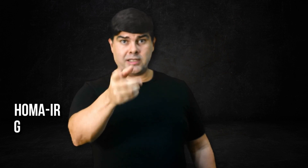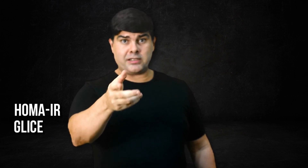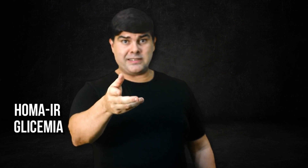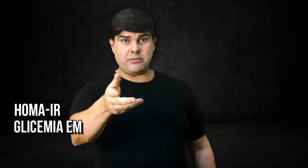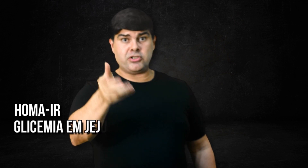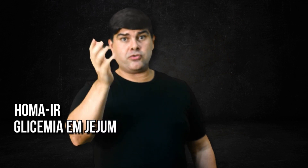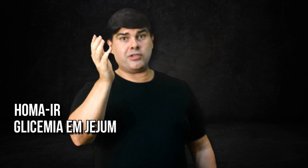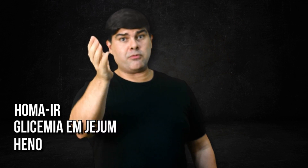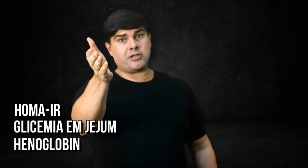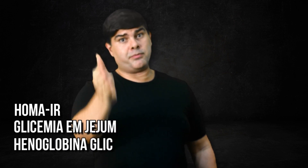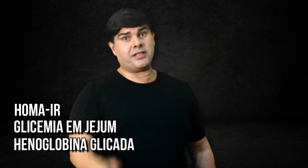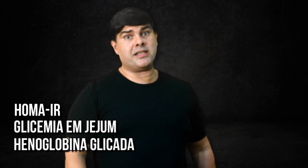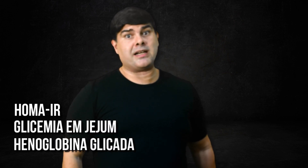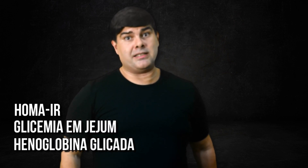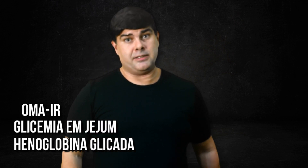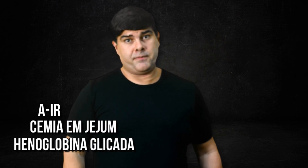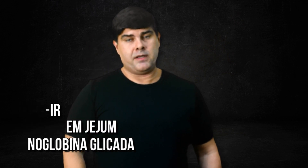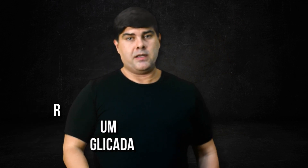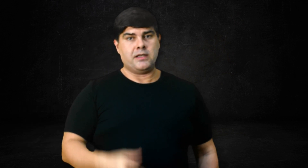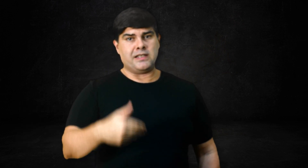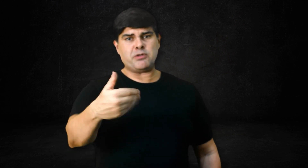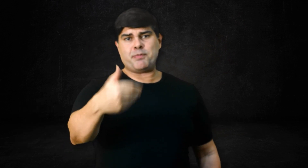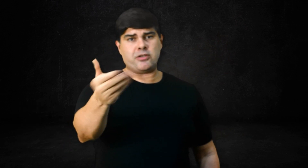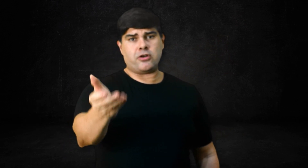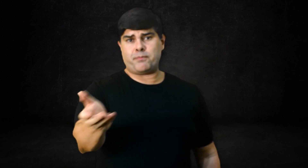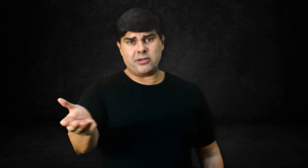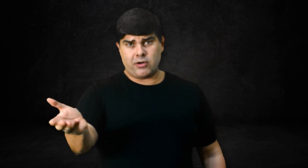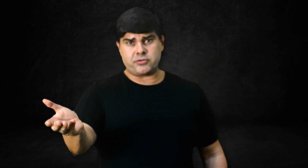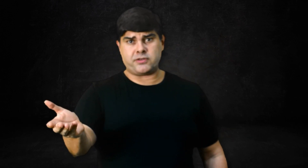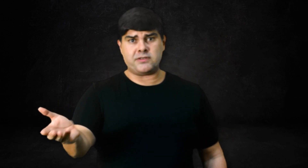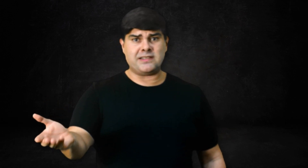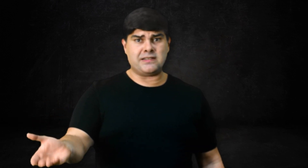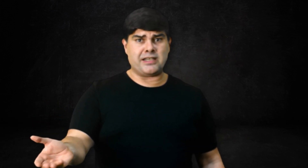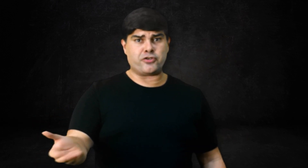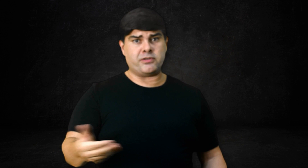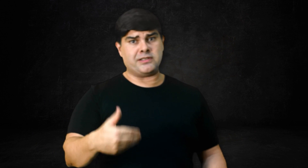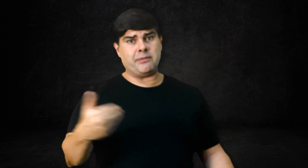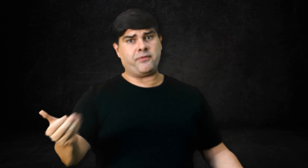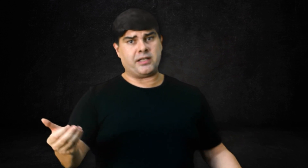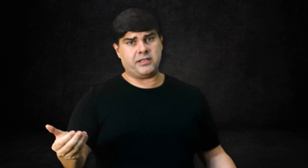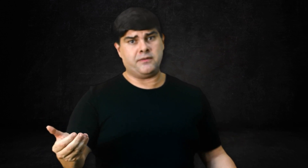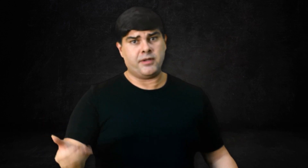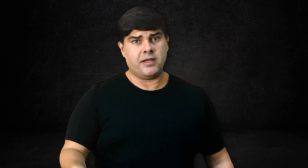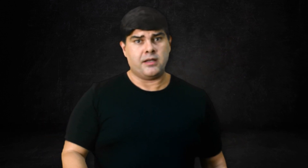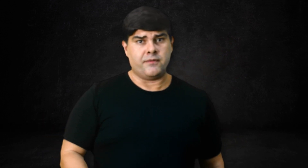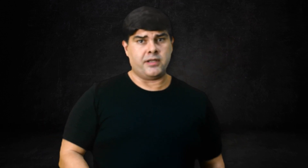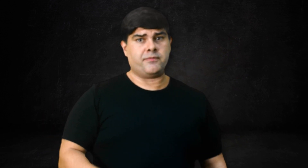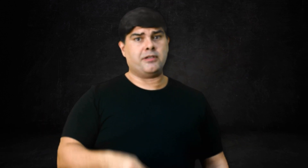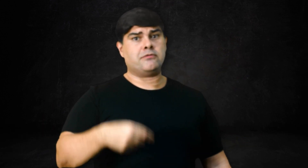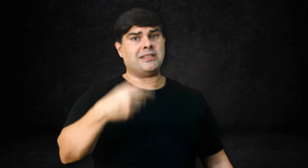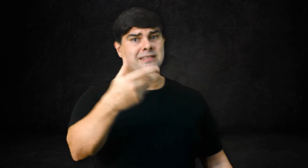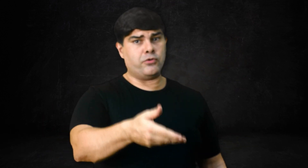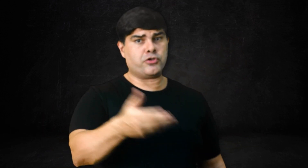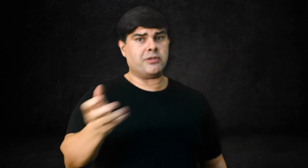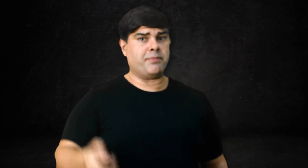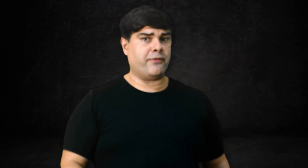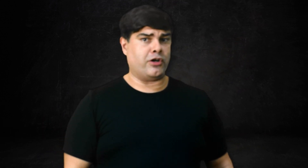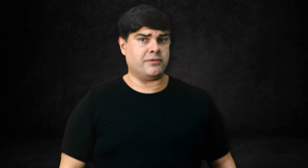glicemia em jejum e hemoglobina implicada. Os exames periódicos e periódicos são essenciais, como a gente sempre fala aqui. Tanto na saúde como na performance.